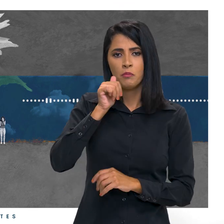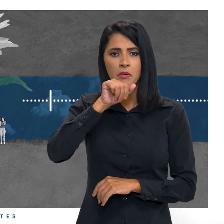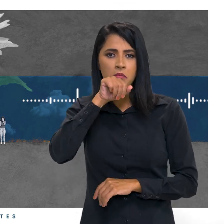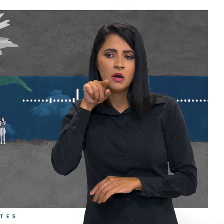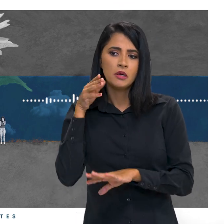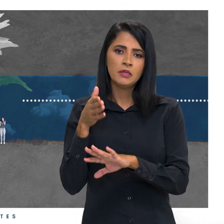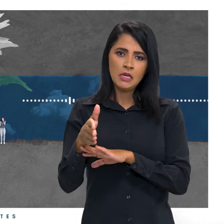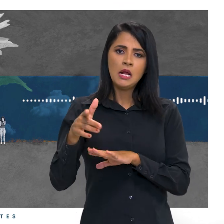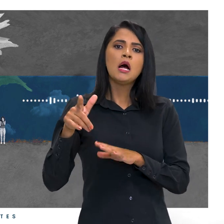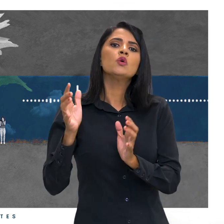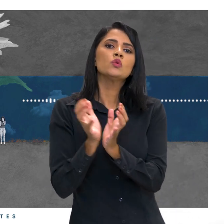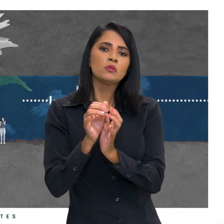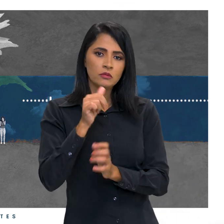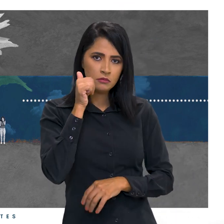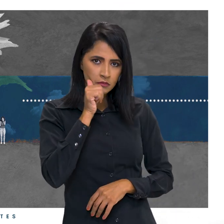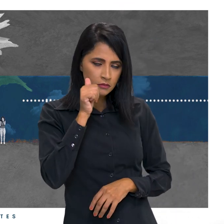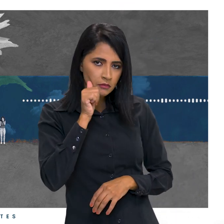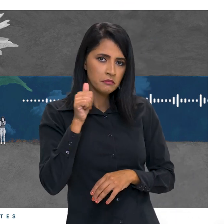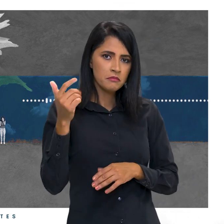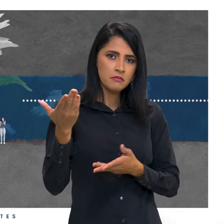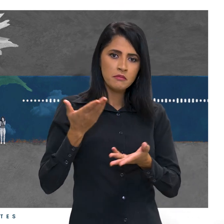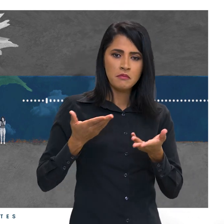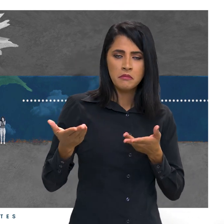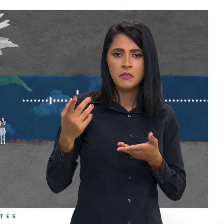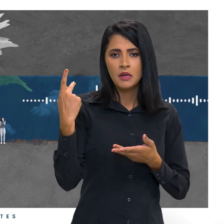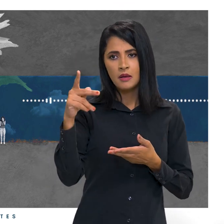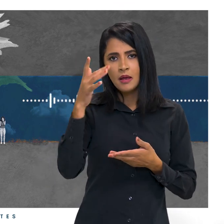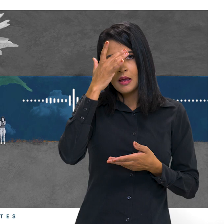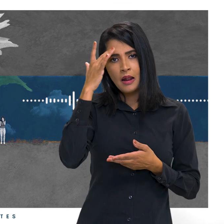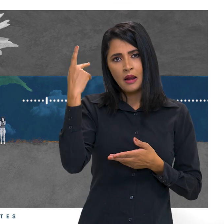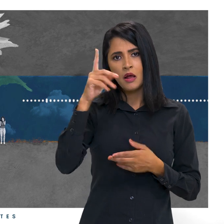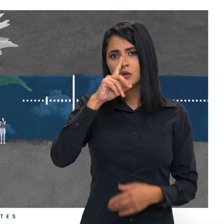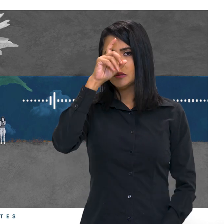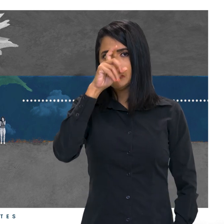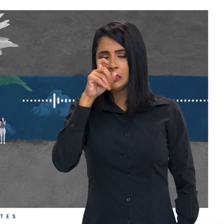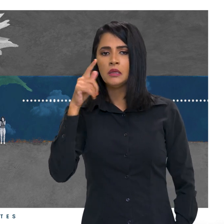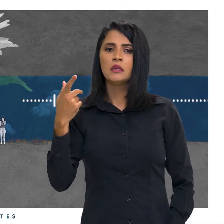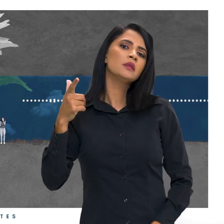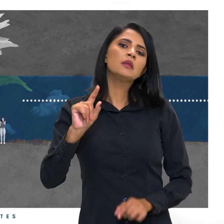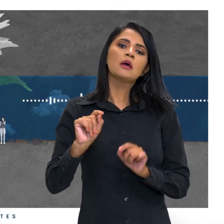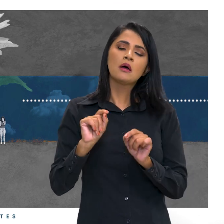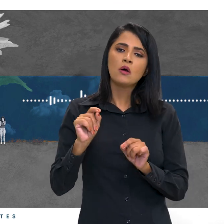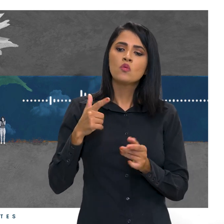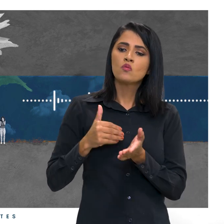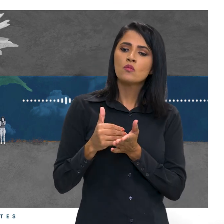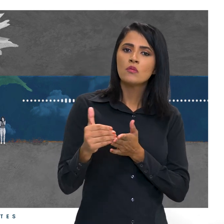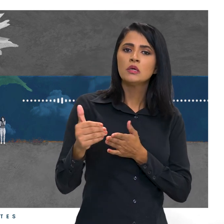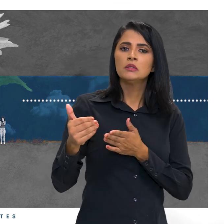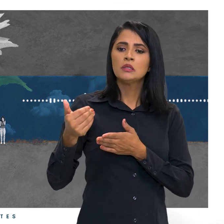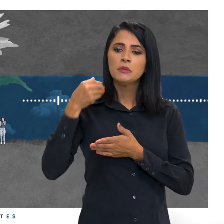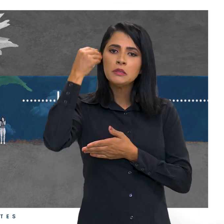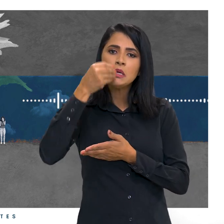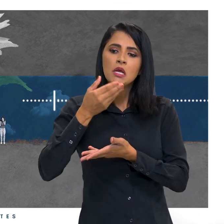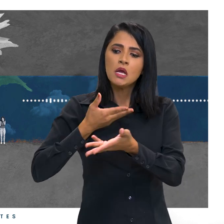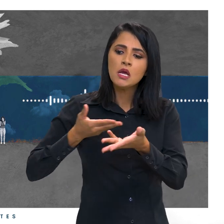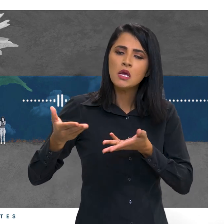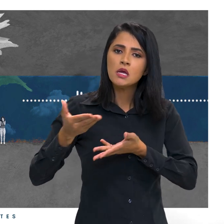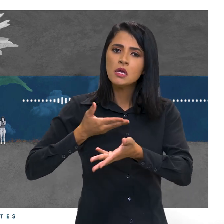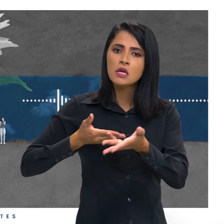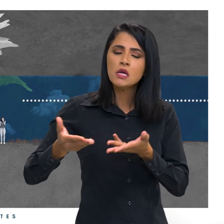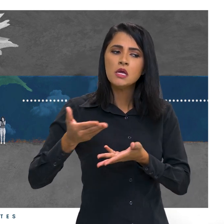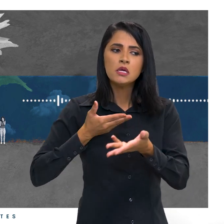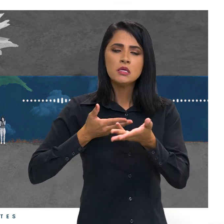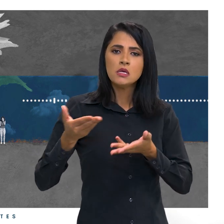Nesse grupo de mães, através da geneticista lá do Hospital do Fundão, IPPMG, começamos a trocar experiências. Era um número